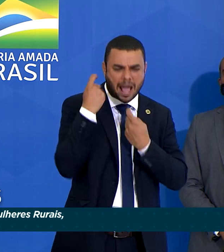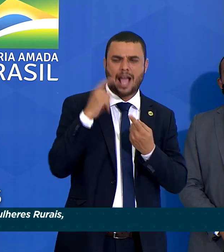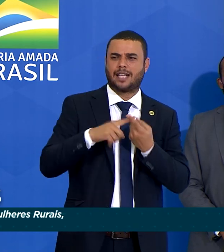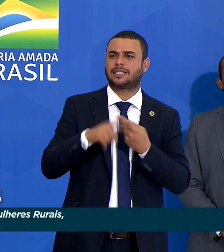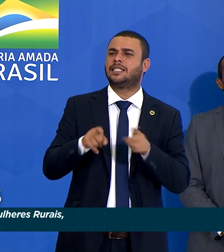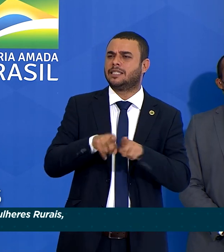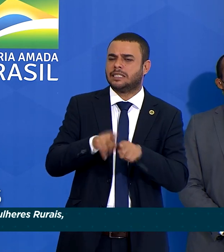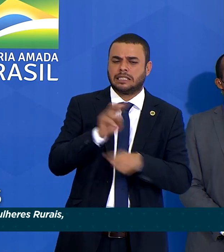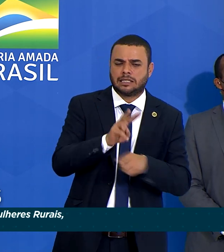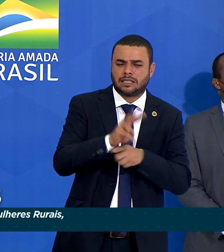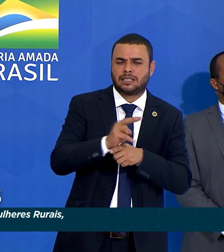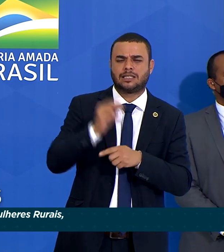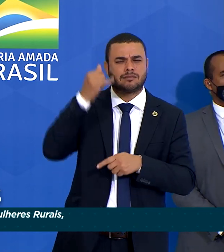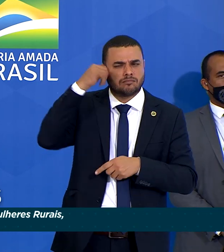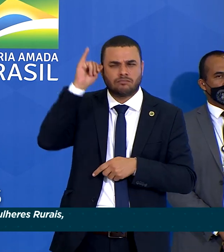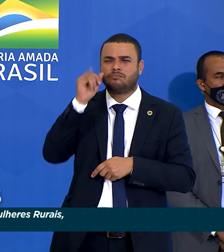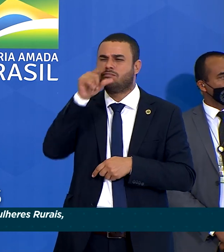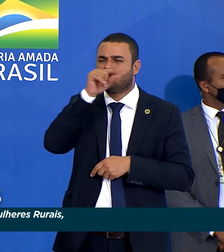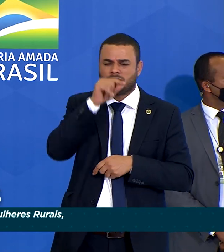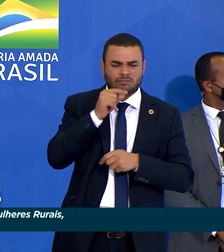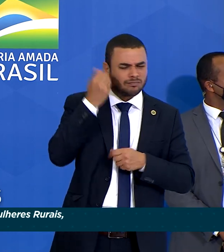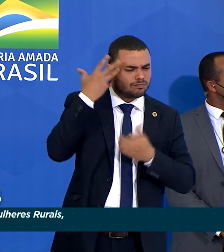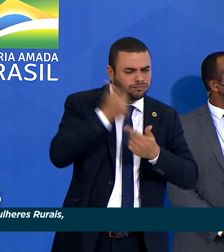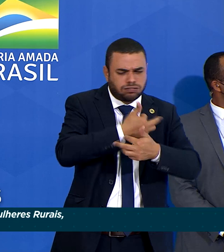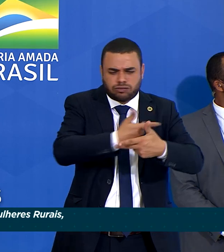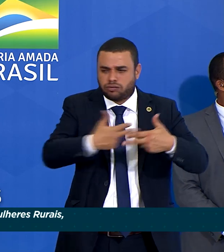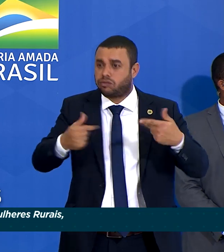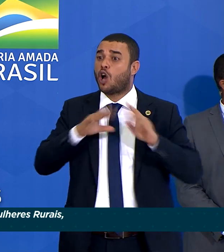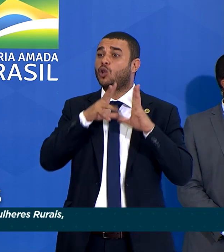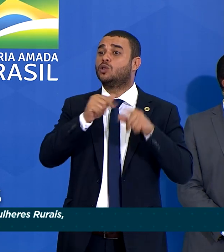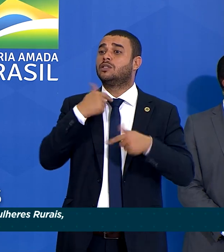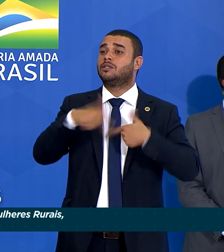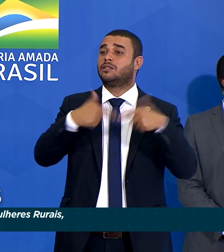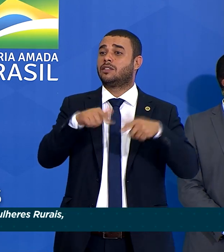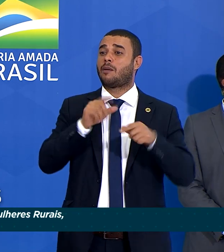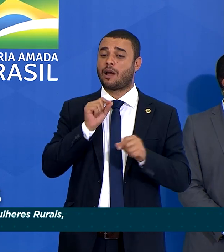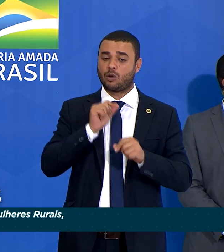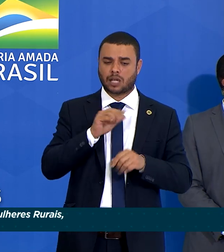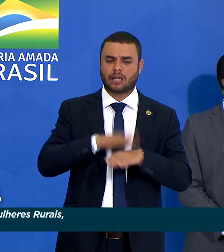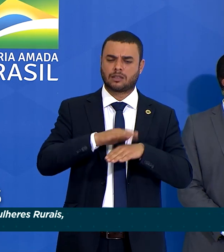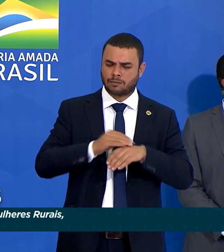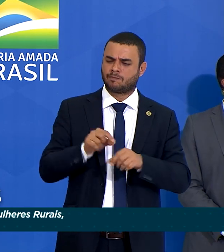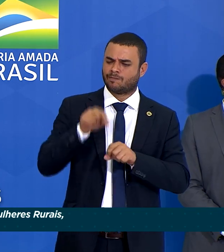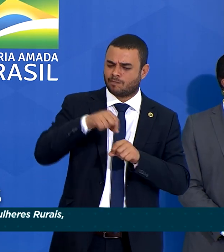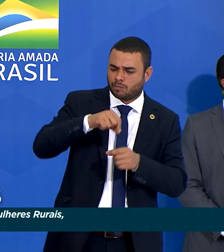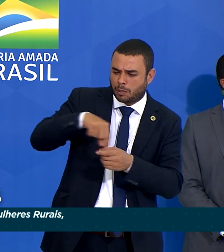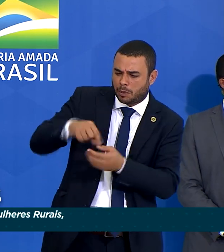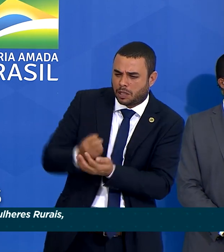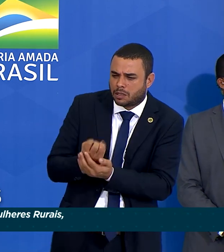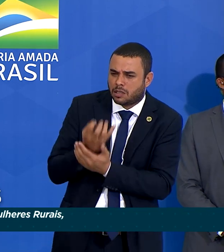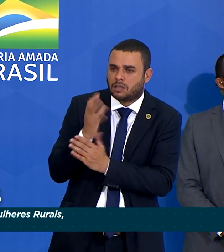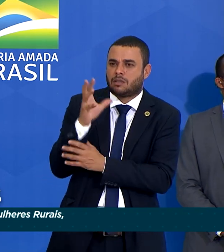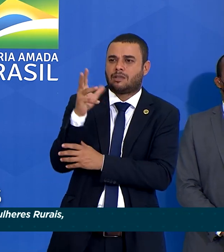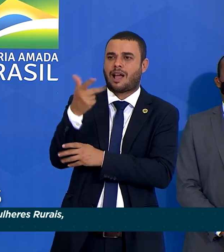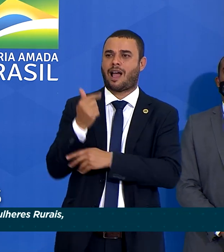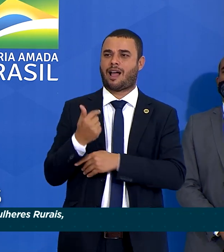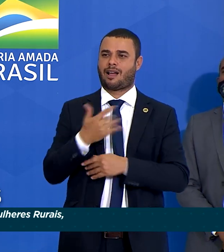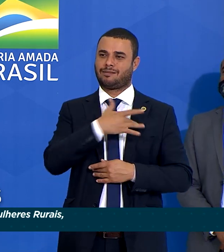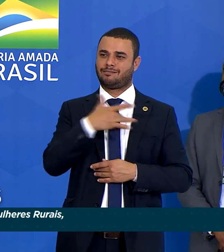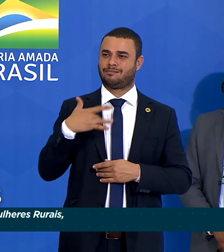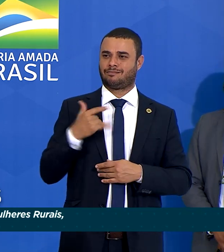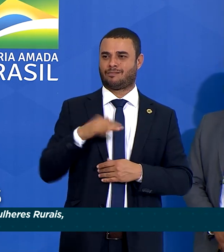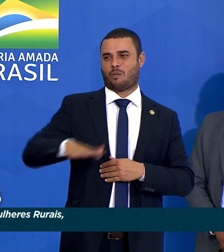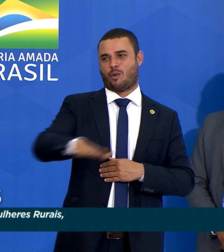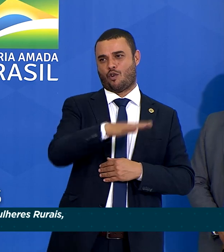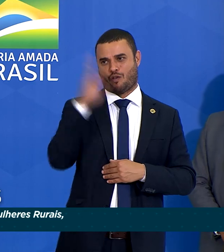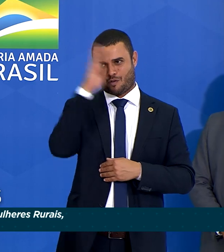pecuaristas e por todas aquelas que trabalham na produção sustentável de alimentos para o povo brasileiro. E as mulheres